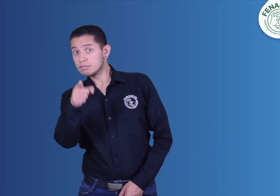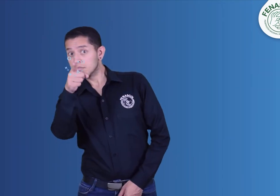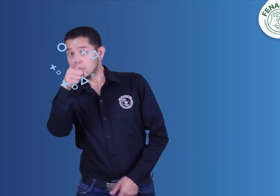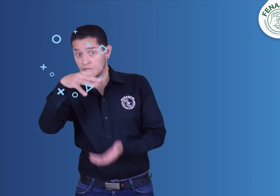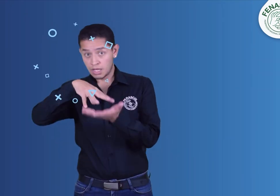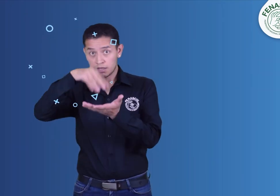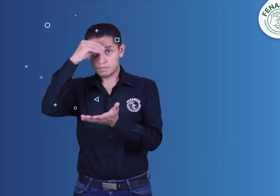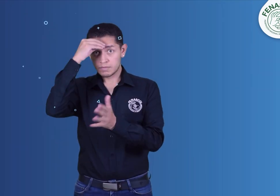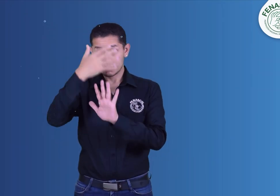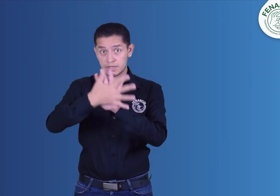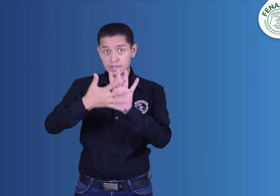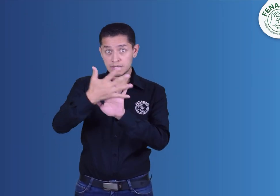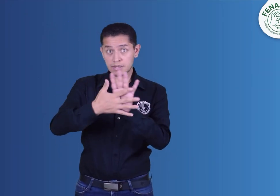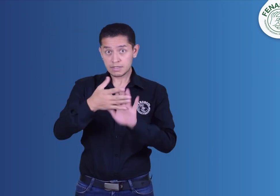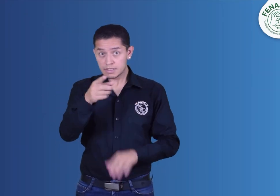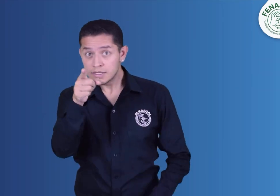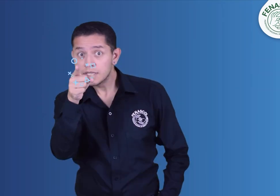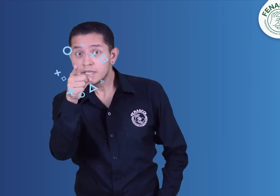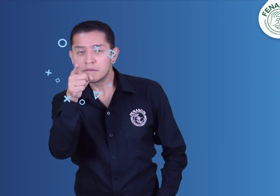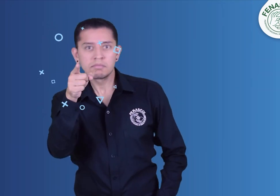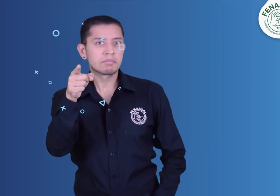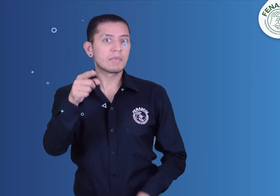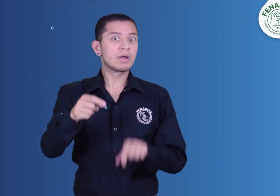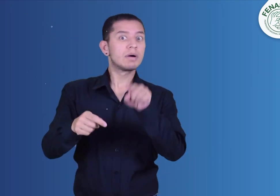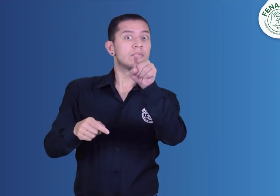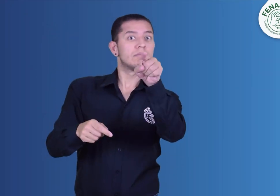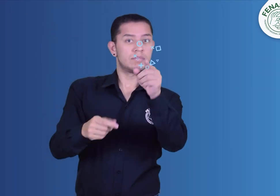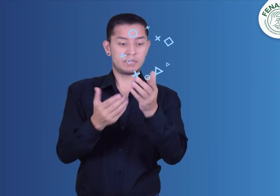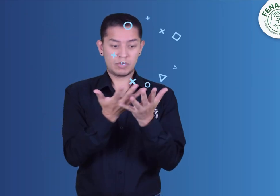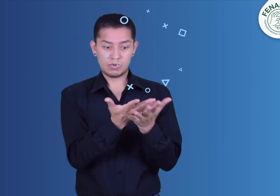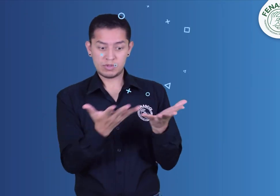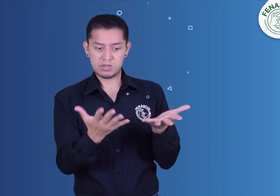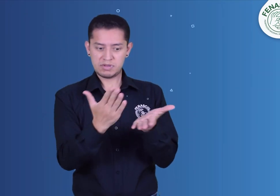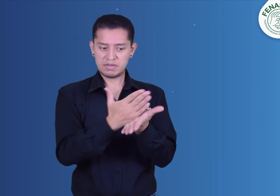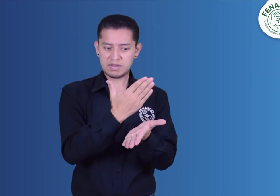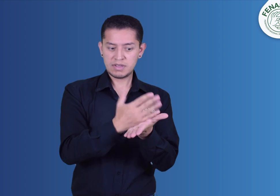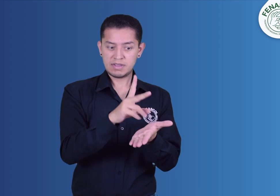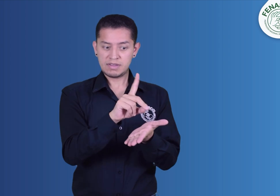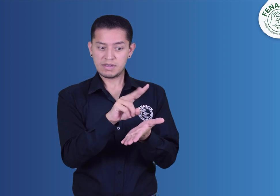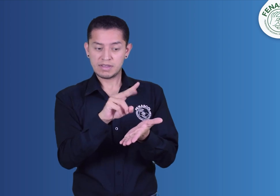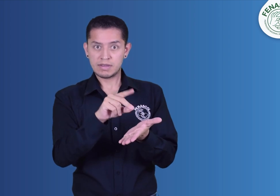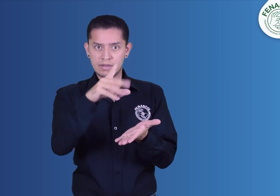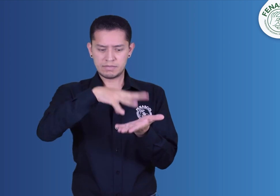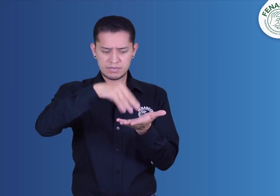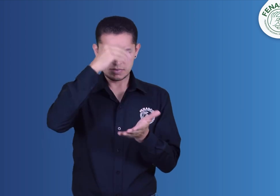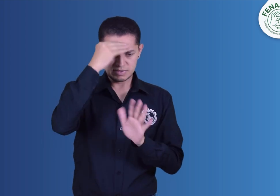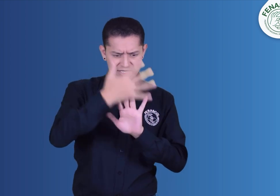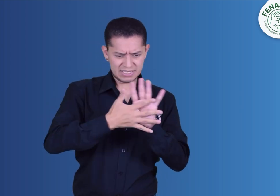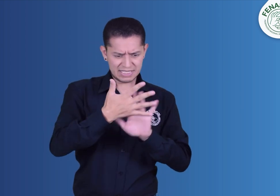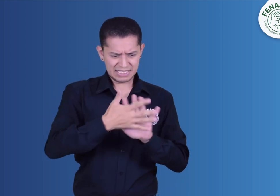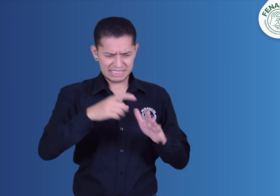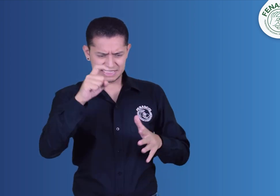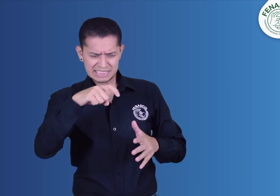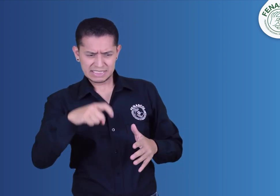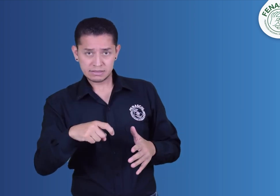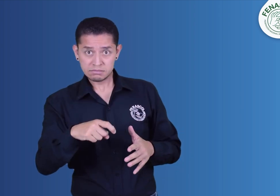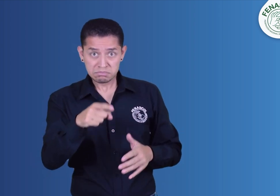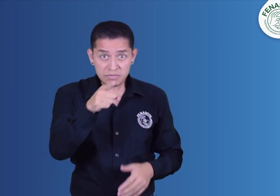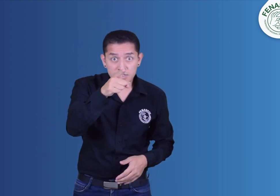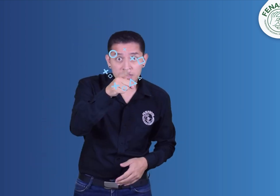¿Quieres aprender lengua de señas? ¿Obtener los materiales pertinentes para aprender lengua de señas? En tu